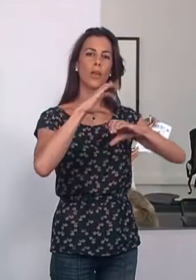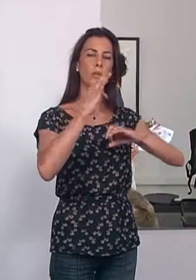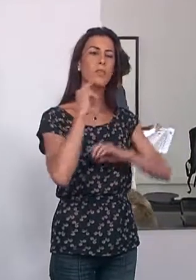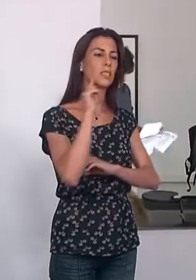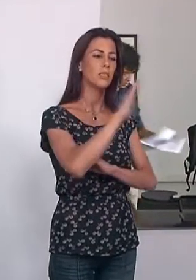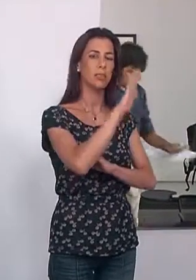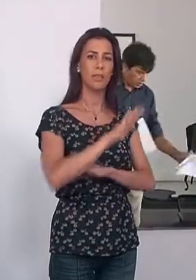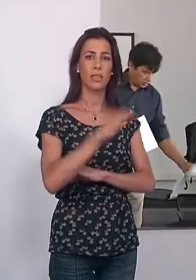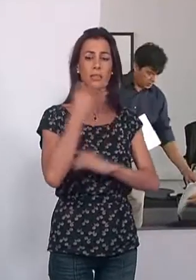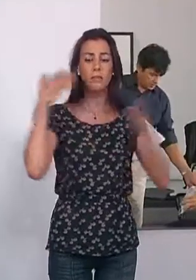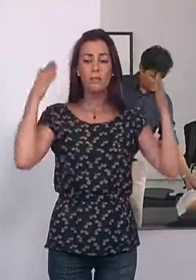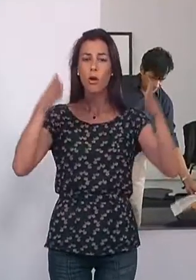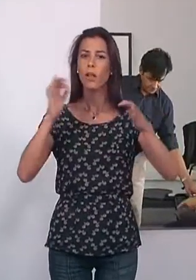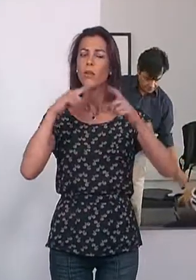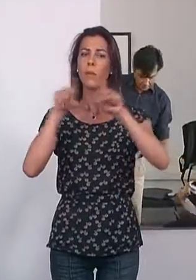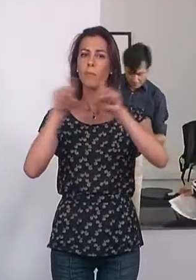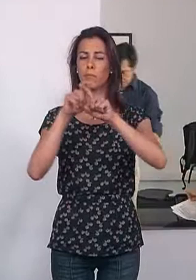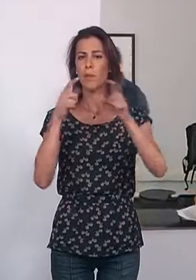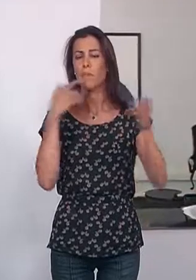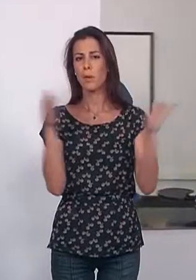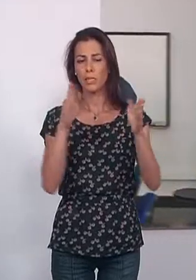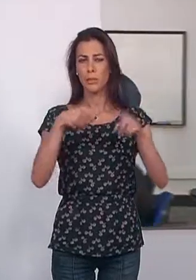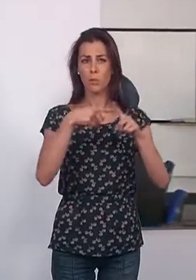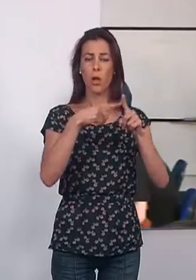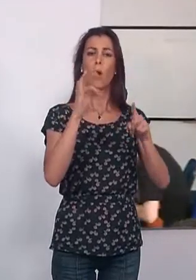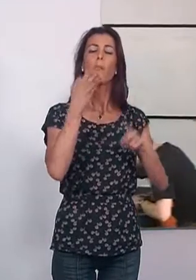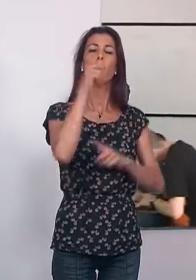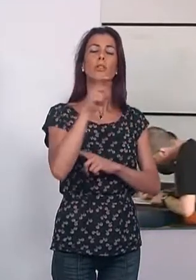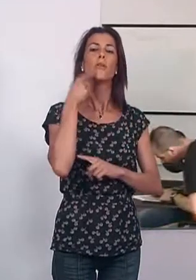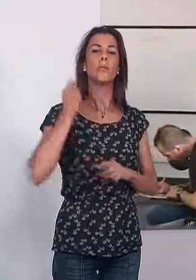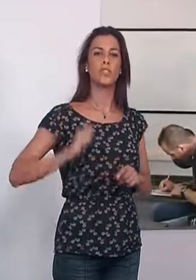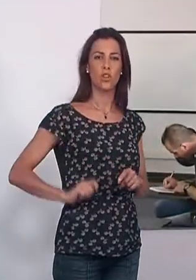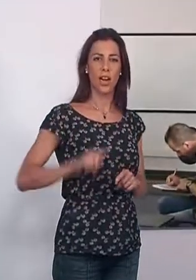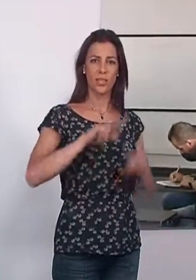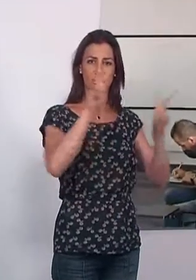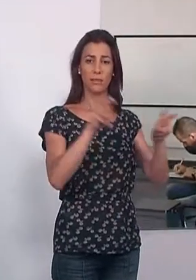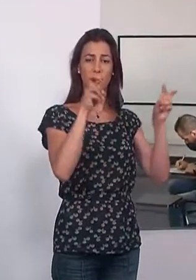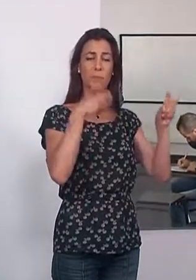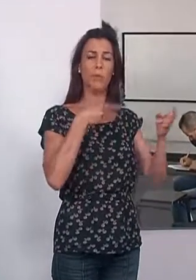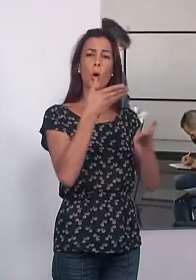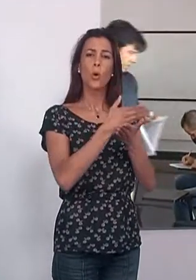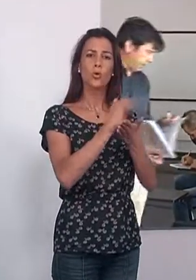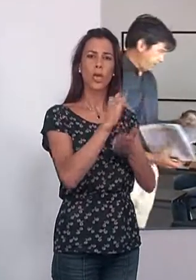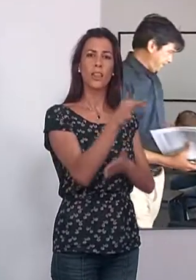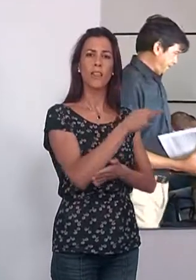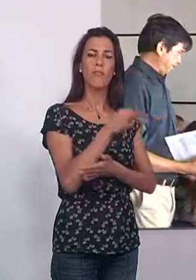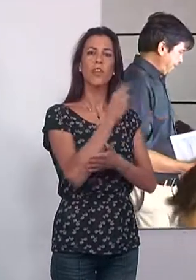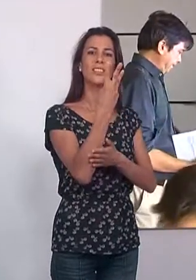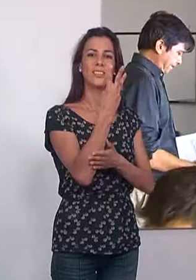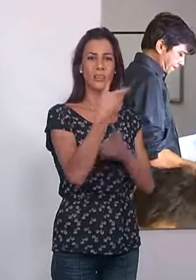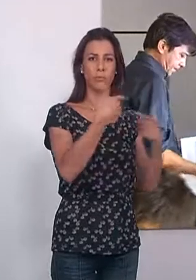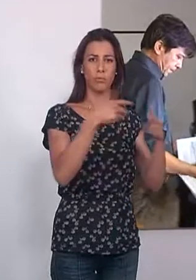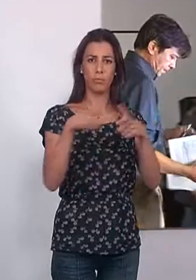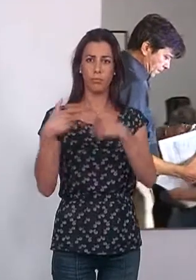e imagen para pequeñas y medianas empresas o bien para profesionales del sector. El curso se ha dividido en tres